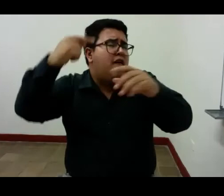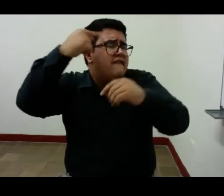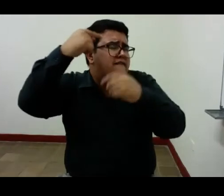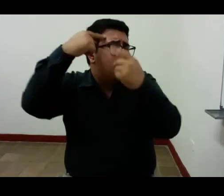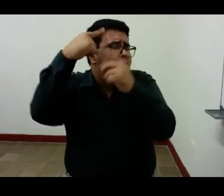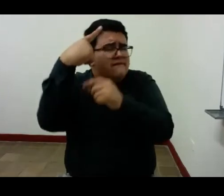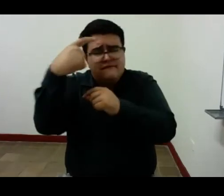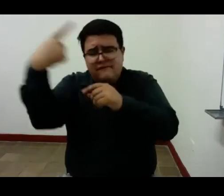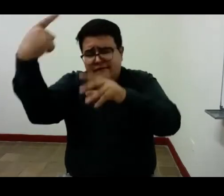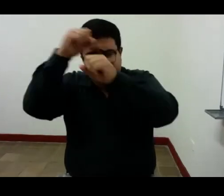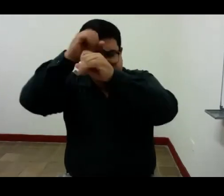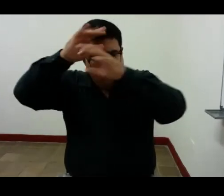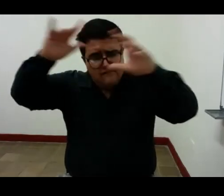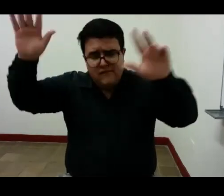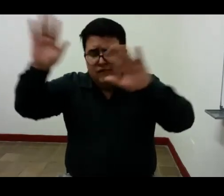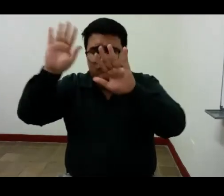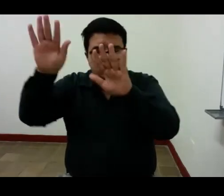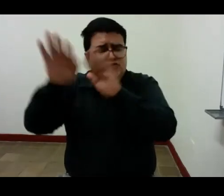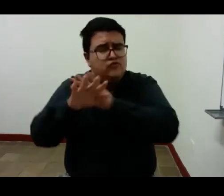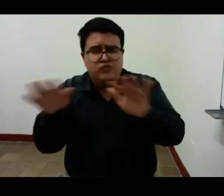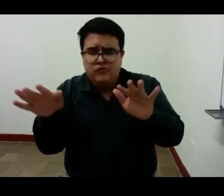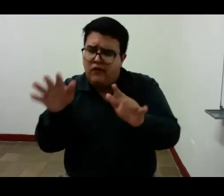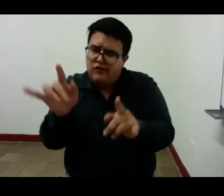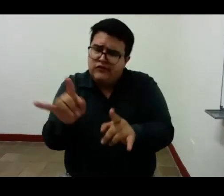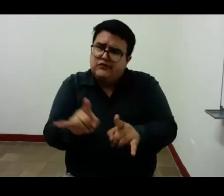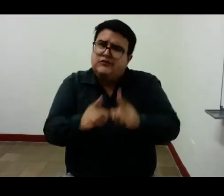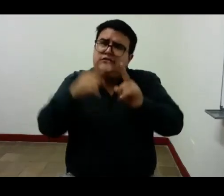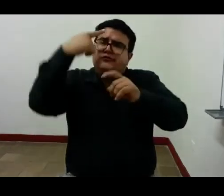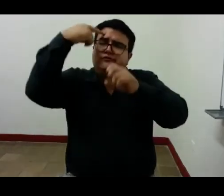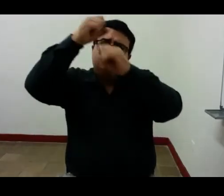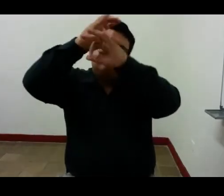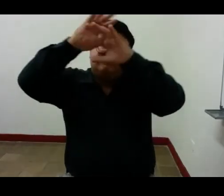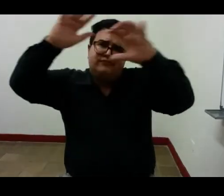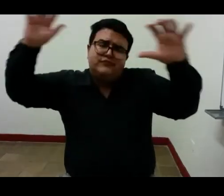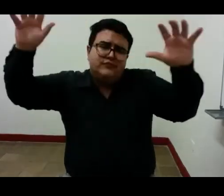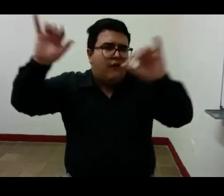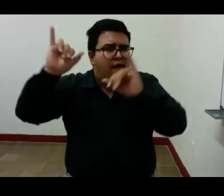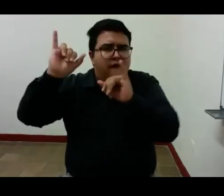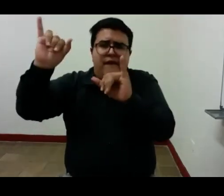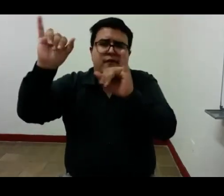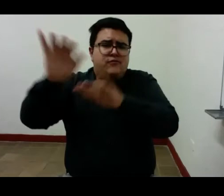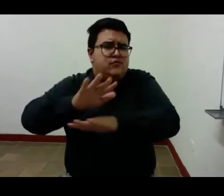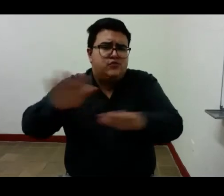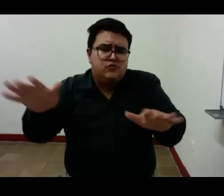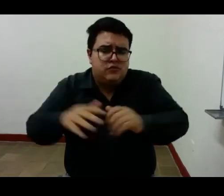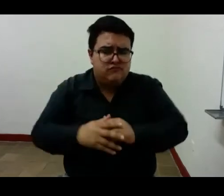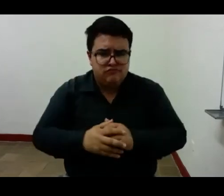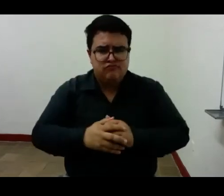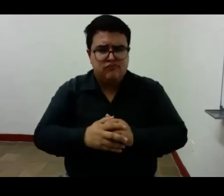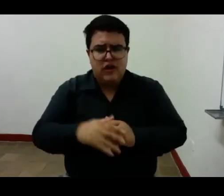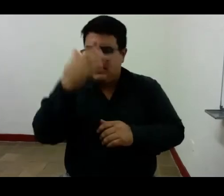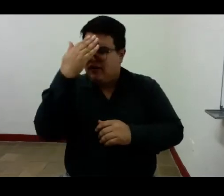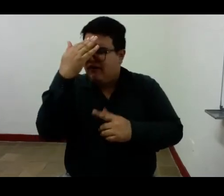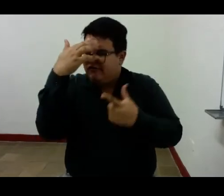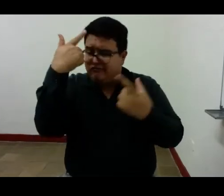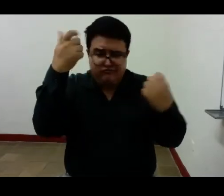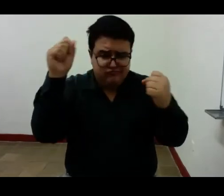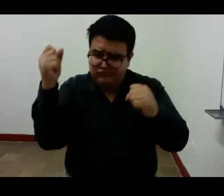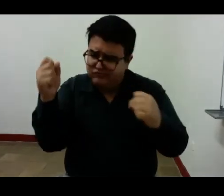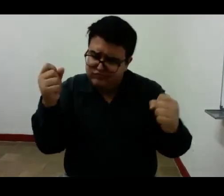Exclusivamente un soñador. Nunca tuvo otra preocupación verdadera